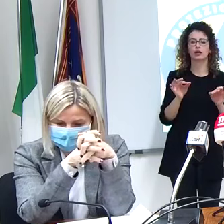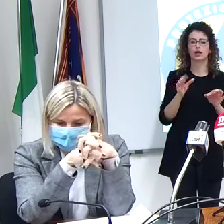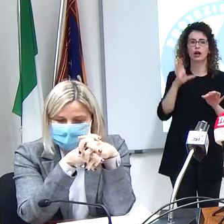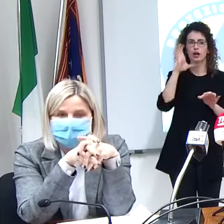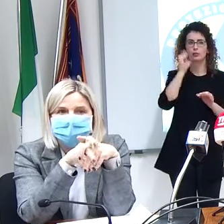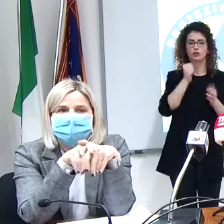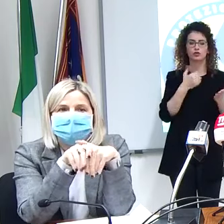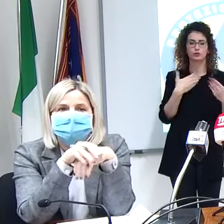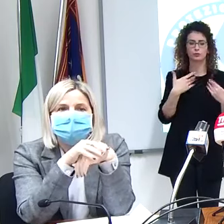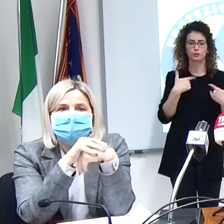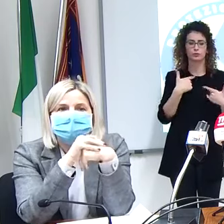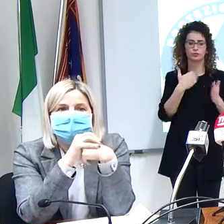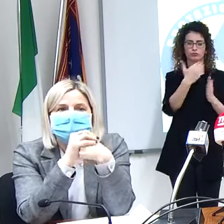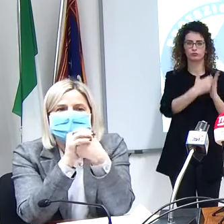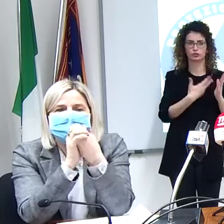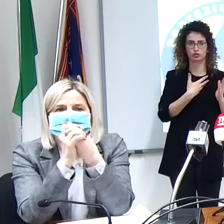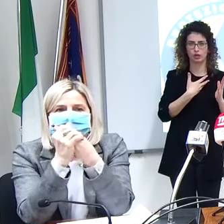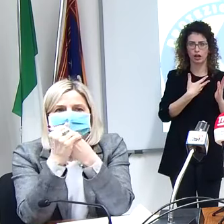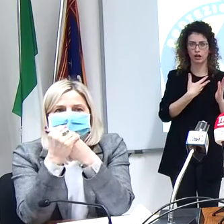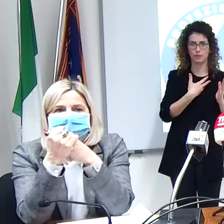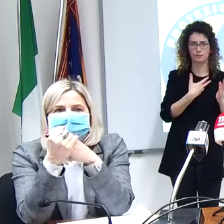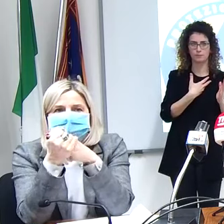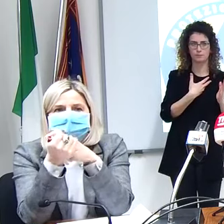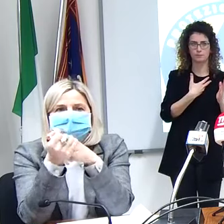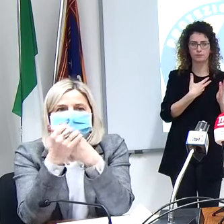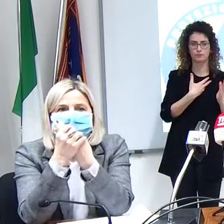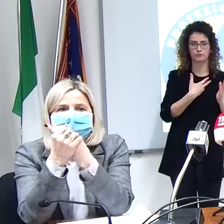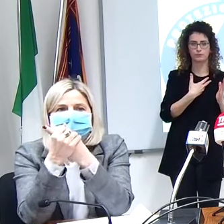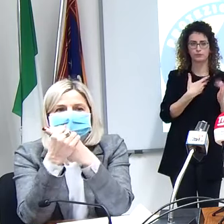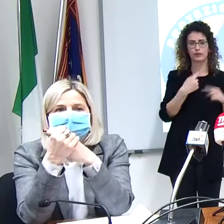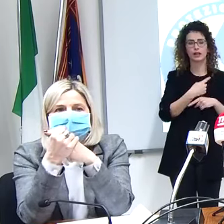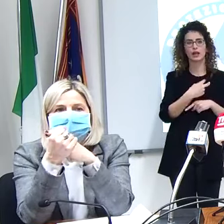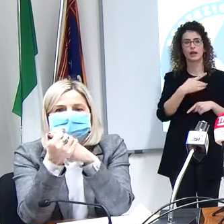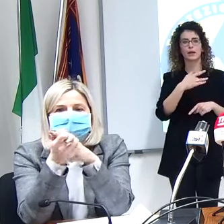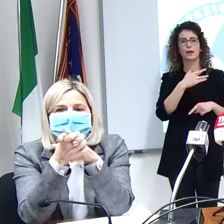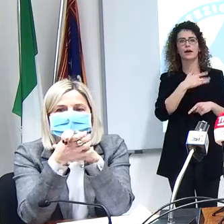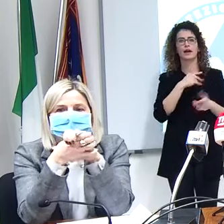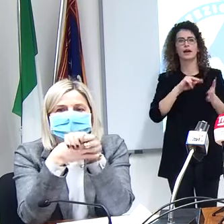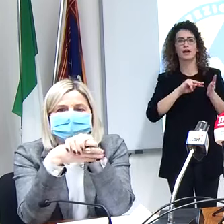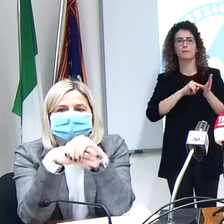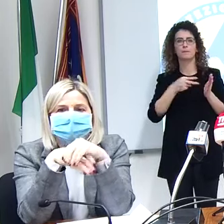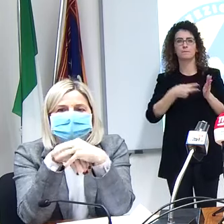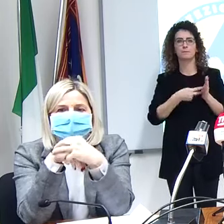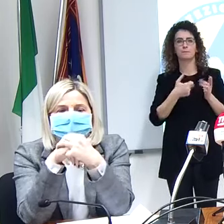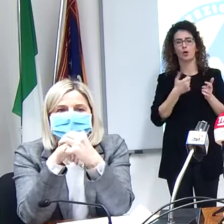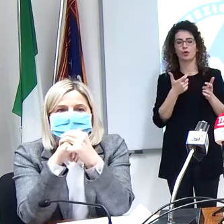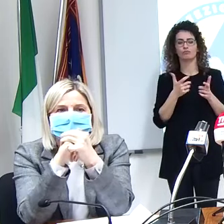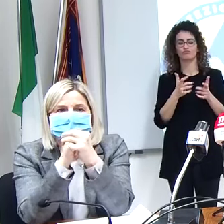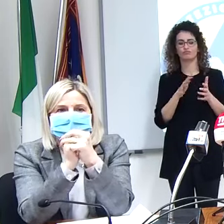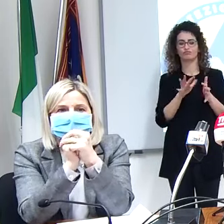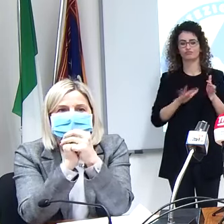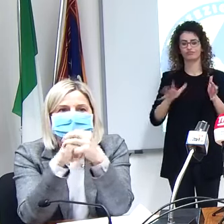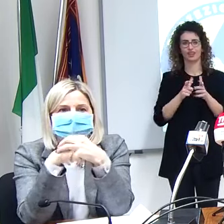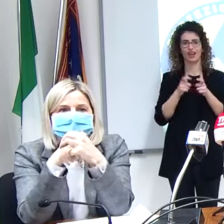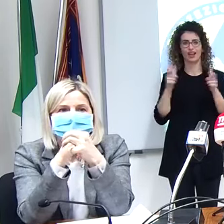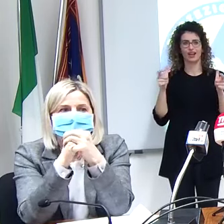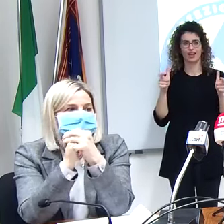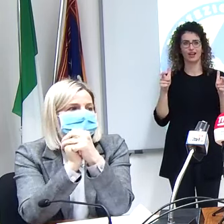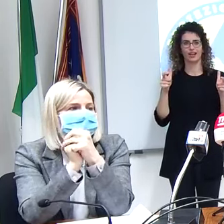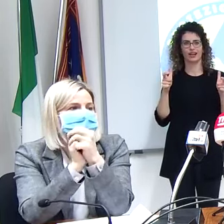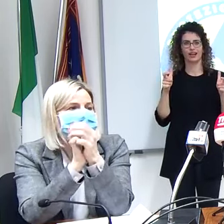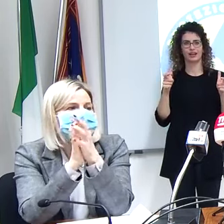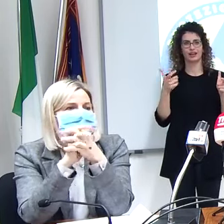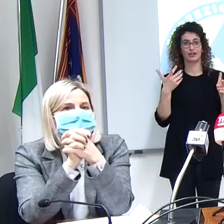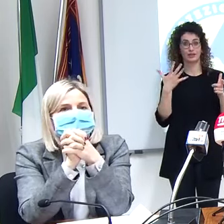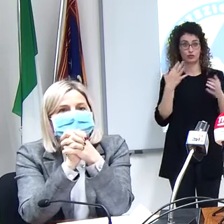ci sono dei parametri ben precisi magari la cardiopatia è forse quella un po' più vasta o sbaglio perché per